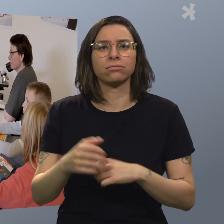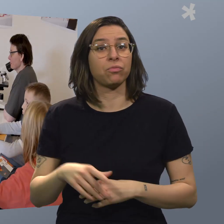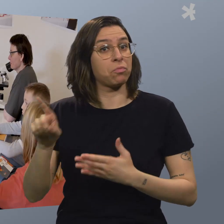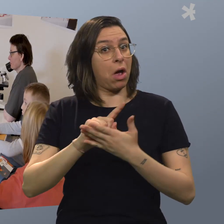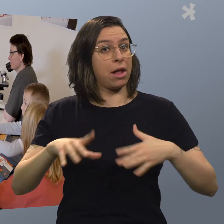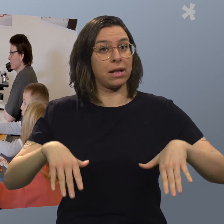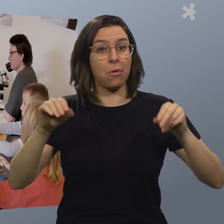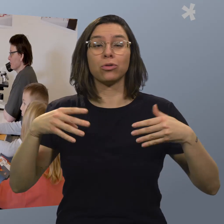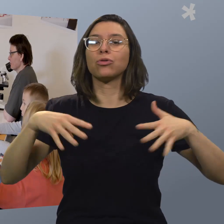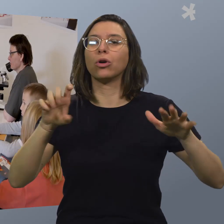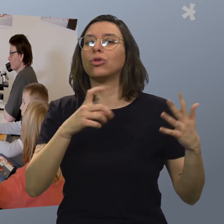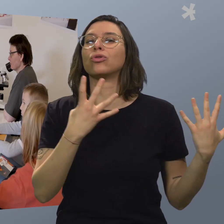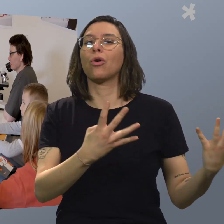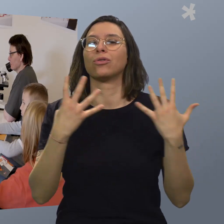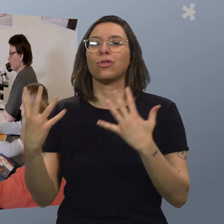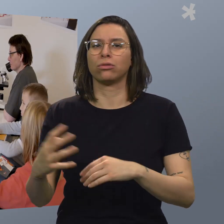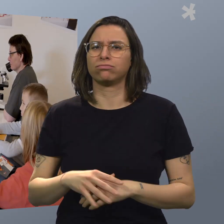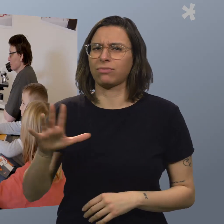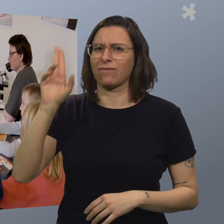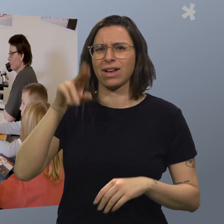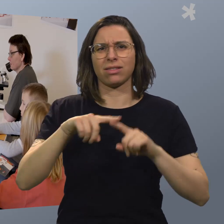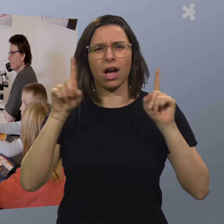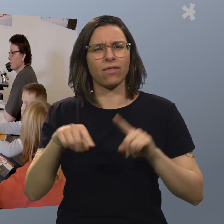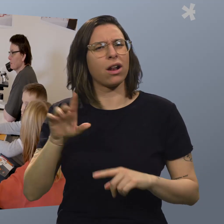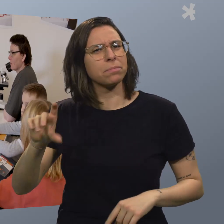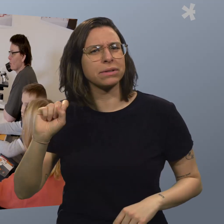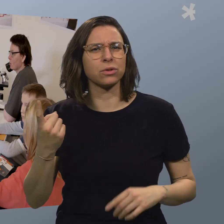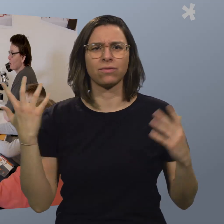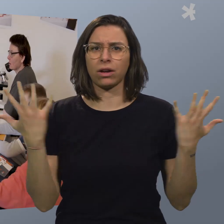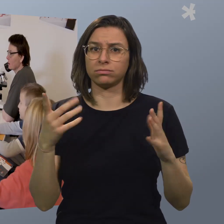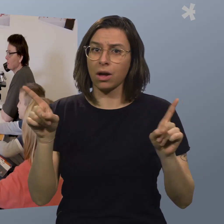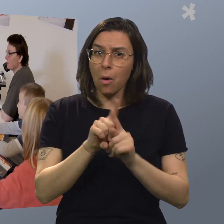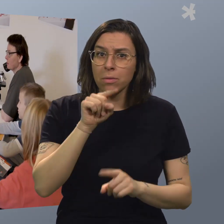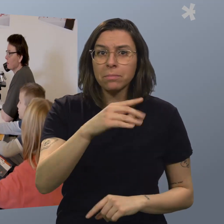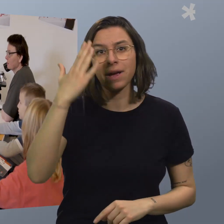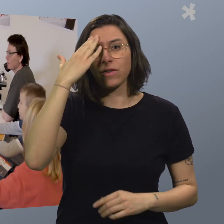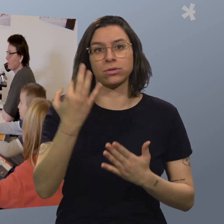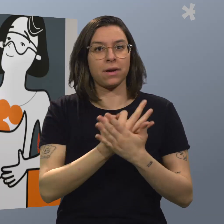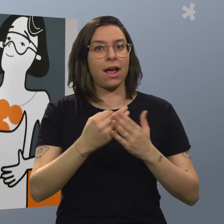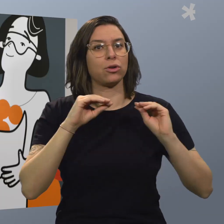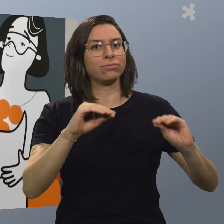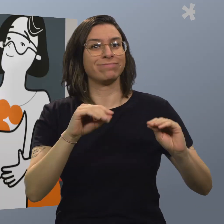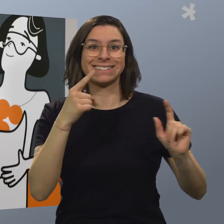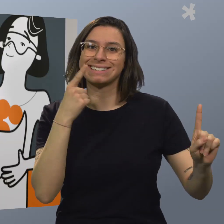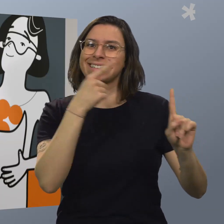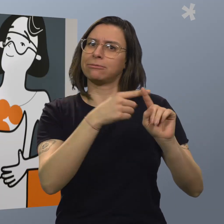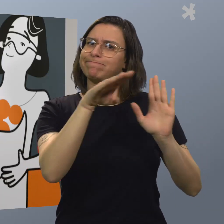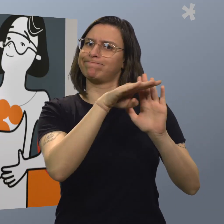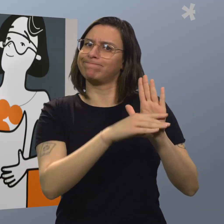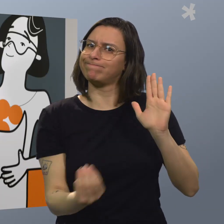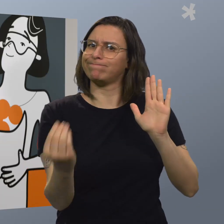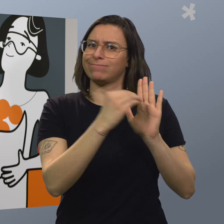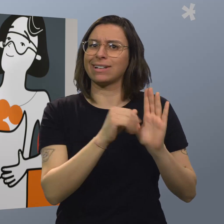Das Besondere jetzt an der Wiener Tafel ist, dass wir eben auch die Bewusstseinsbildung als Ziel in den